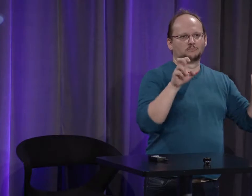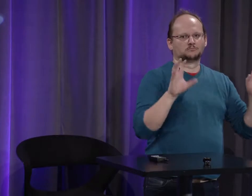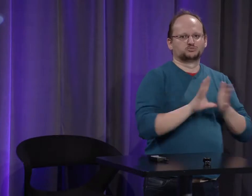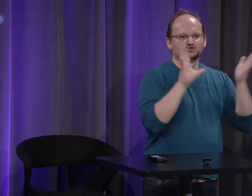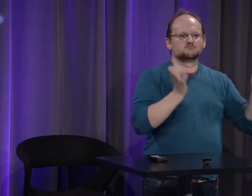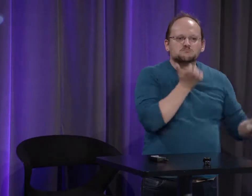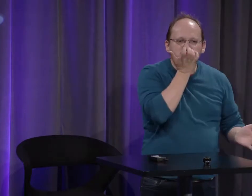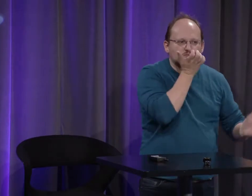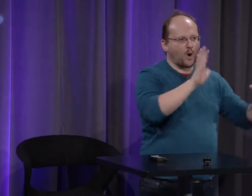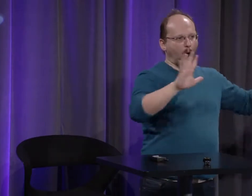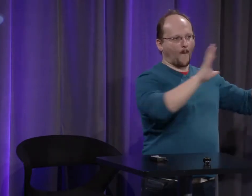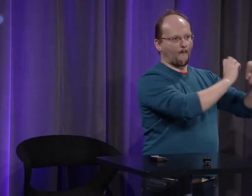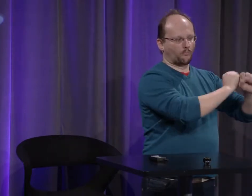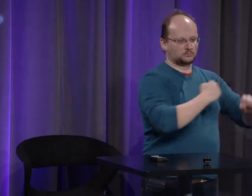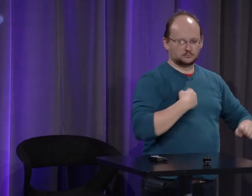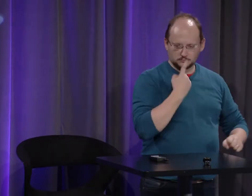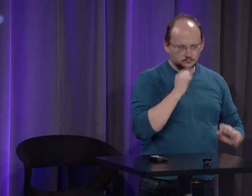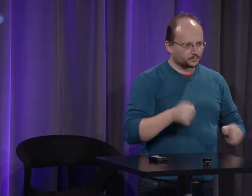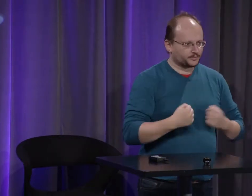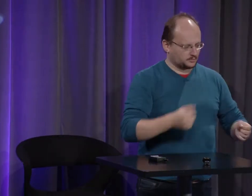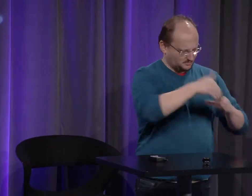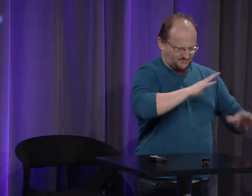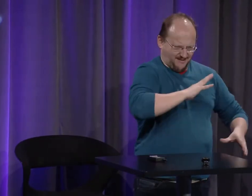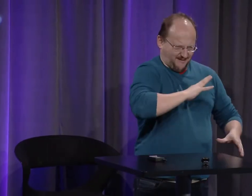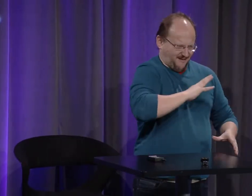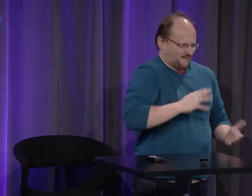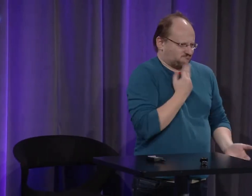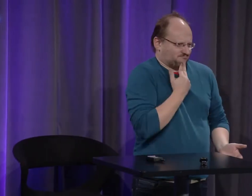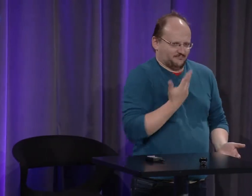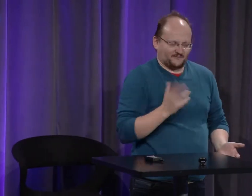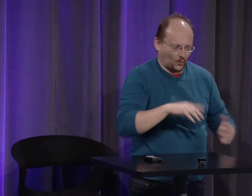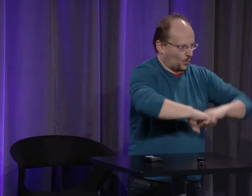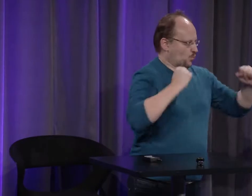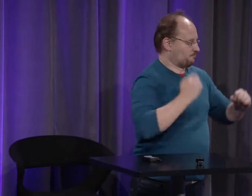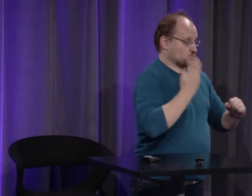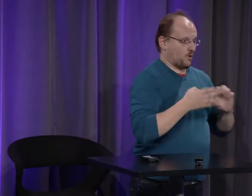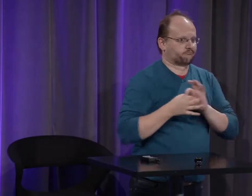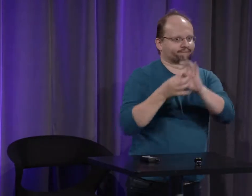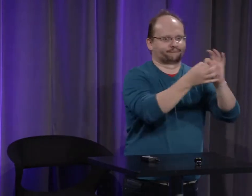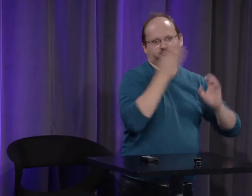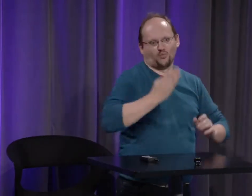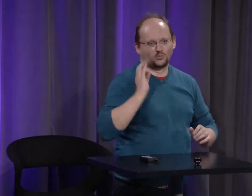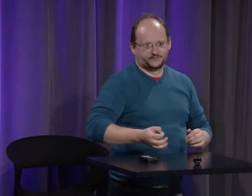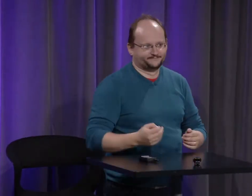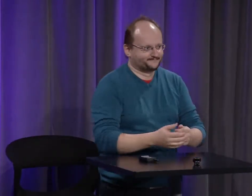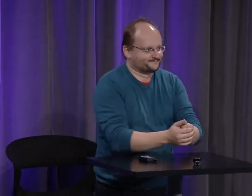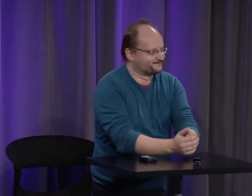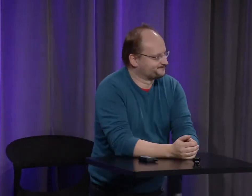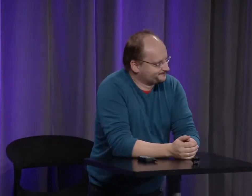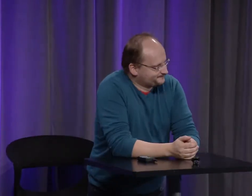temps alors qu'on oublie vraiment c'est comme si le Moyen-Âge c'était la préhistoire comme s'il n'y avait rien eu c'était le néant alors que